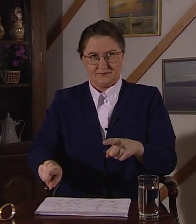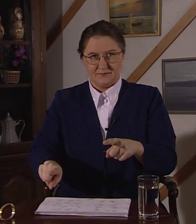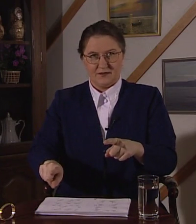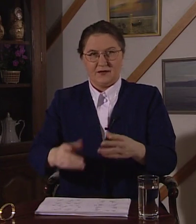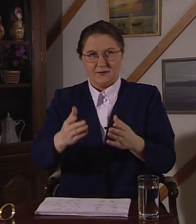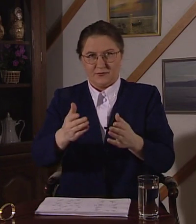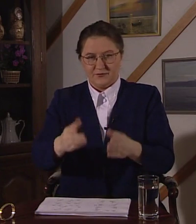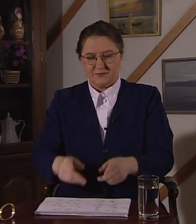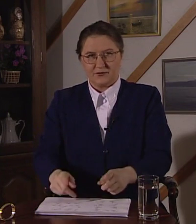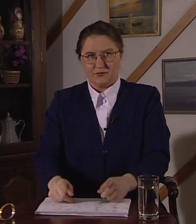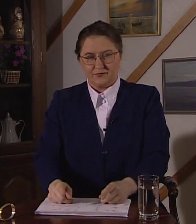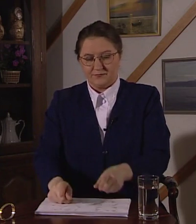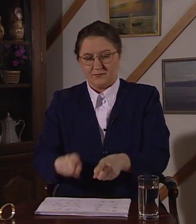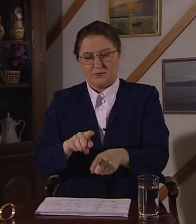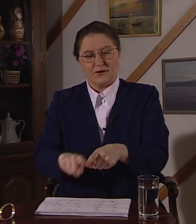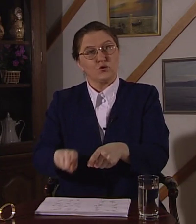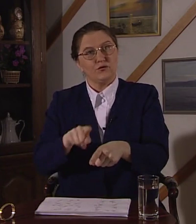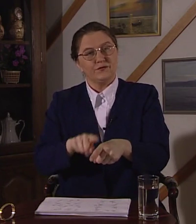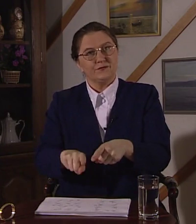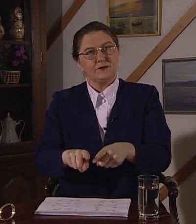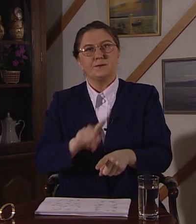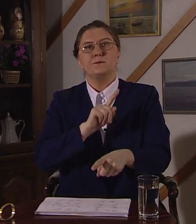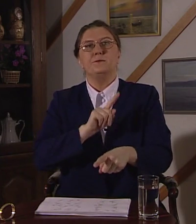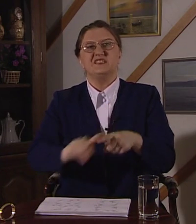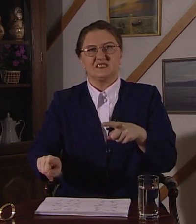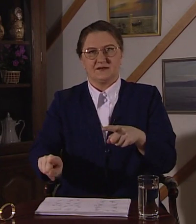Помните морковь? Морковь. Быстро.